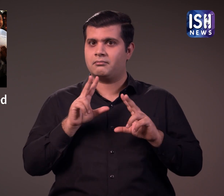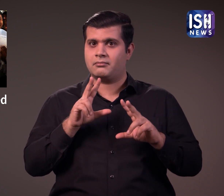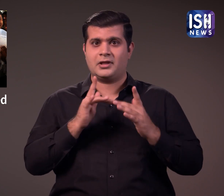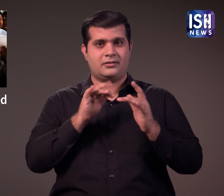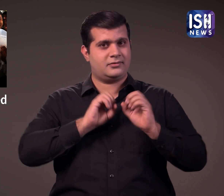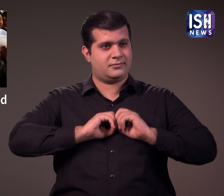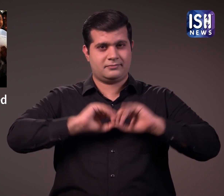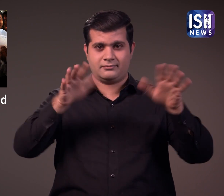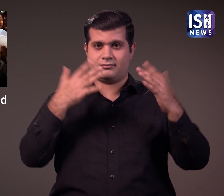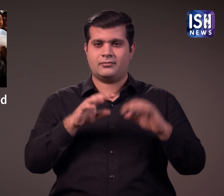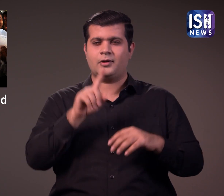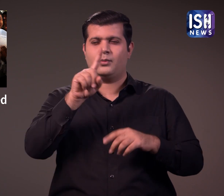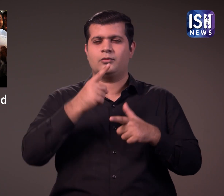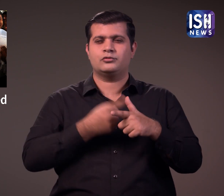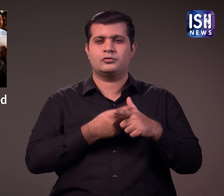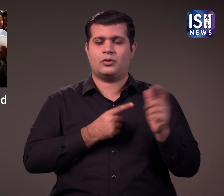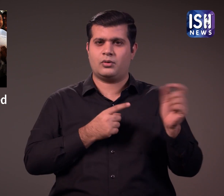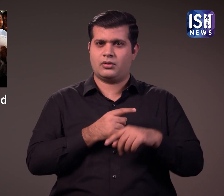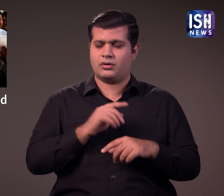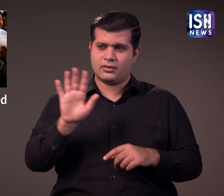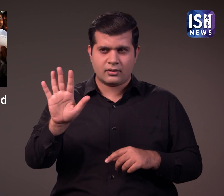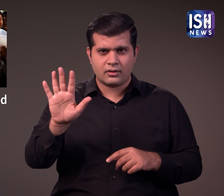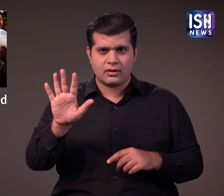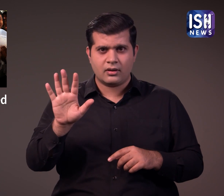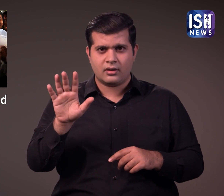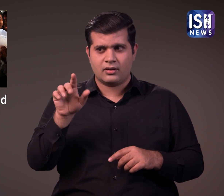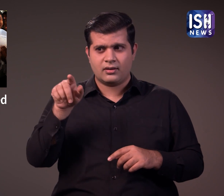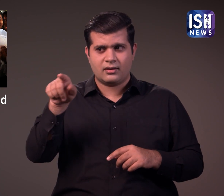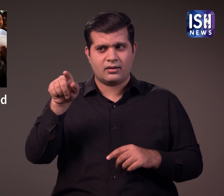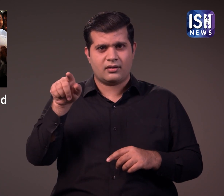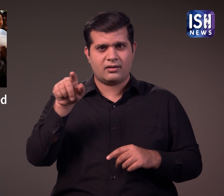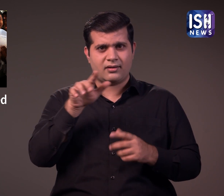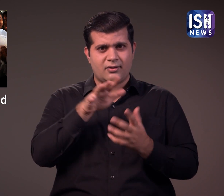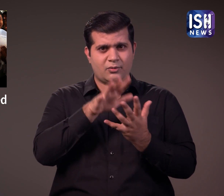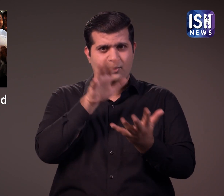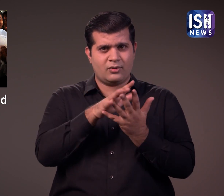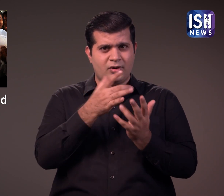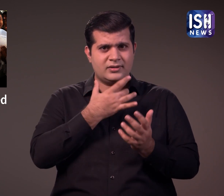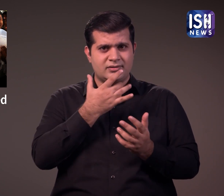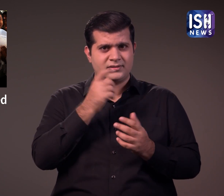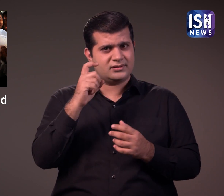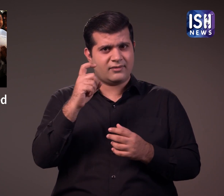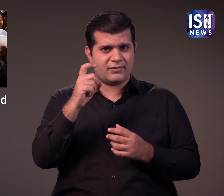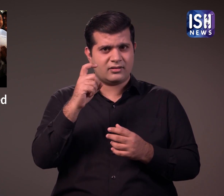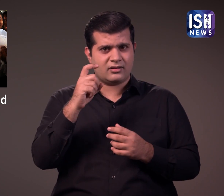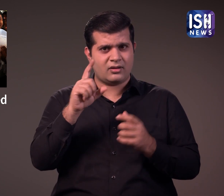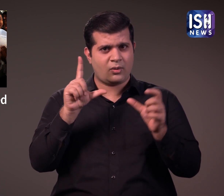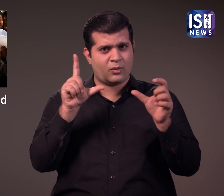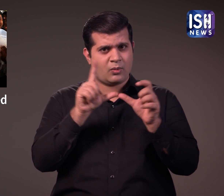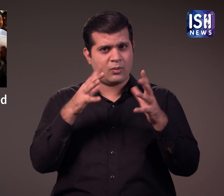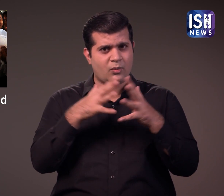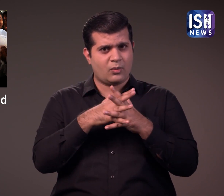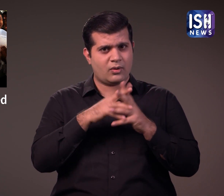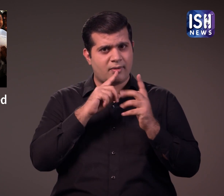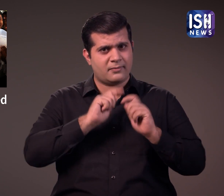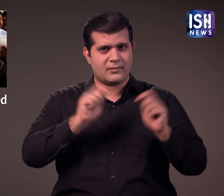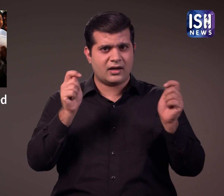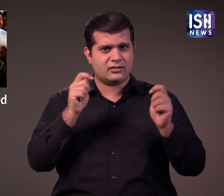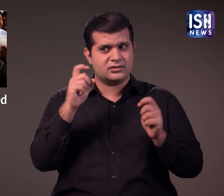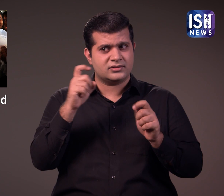जब विडियो वाइरल हुआ तो एक यूजर ने मजाग में कमेंट किया क्या घडियाल शादी करने के लिए कानूनी उमर की है क्योंकि शादी